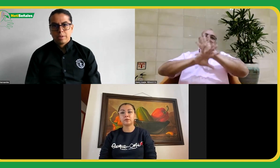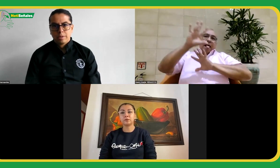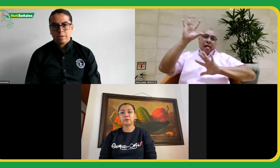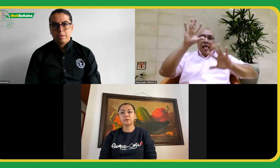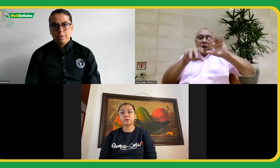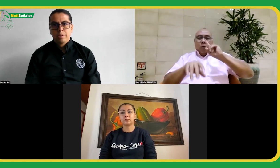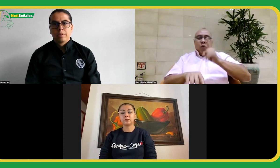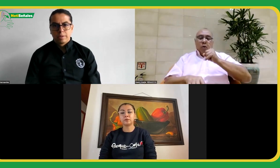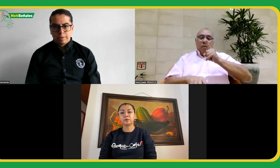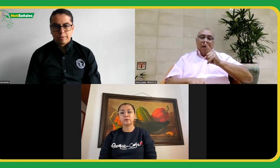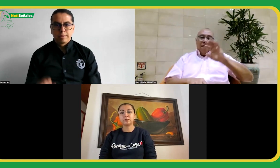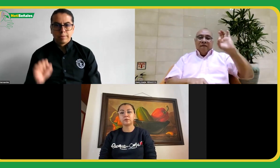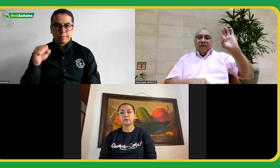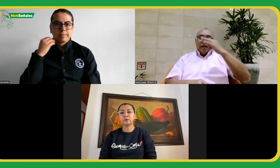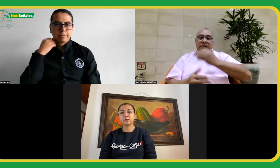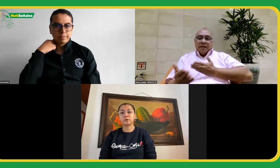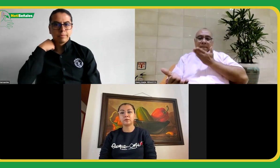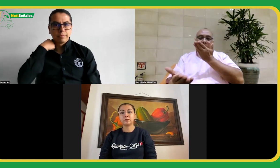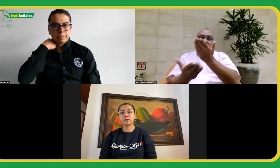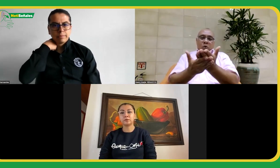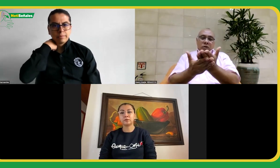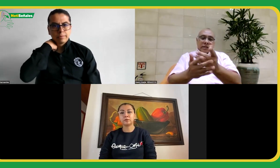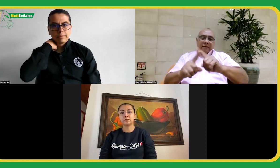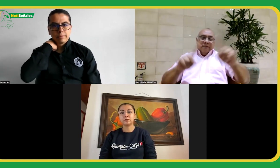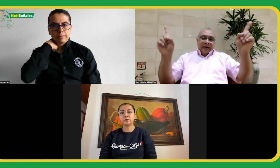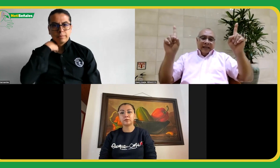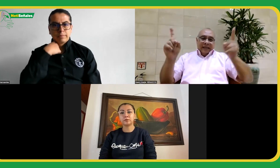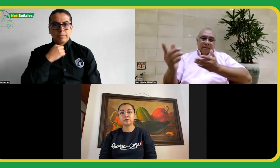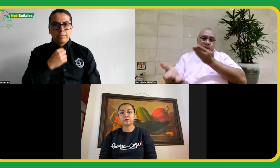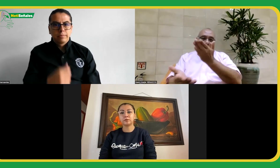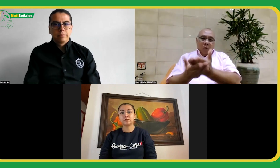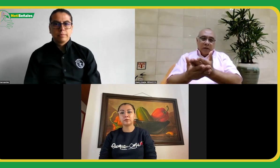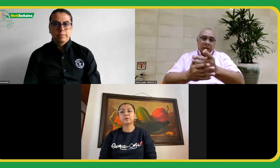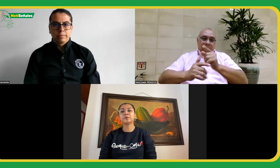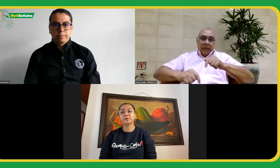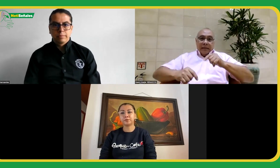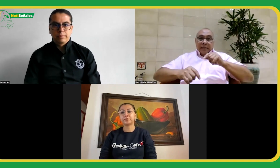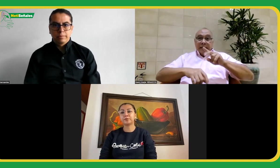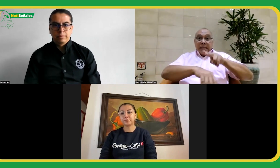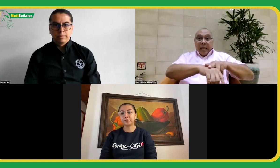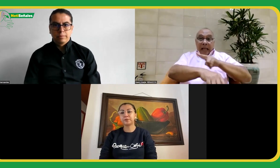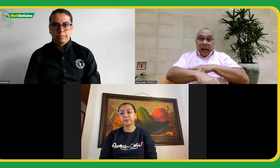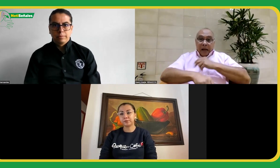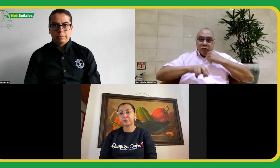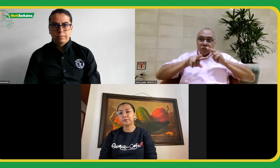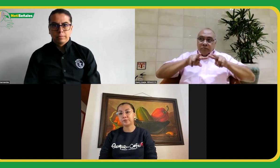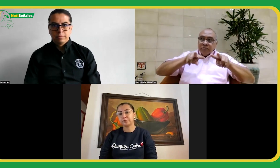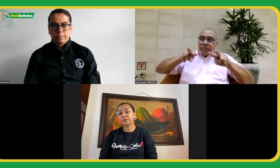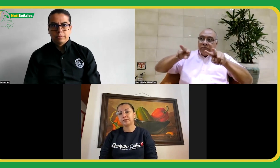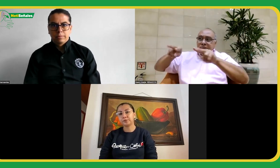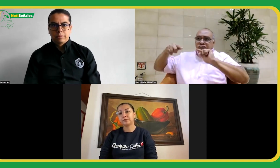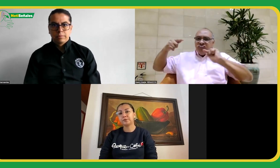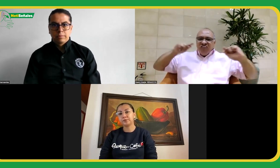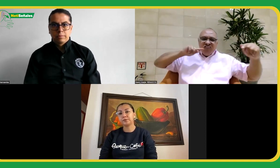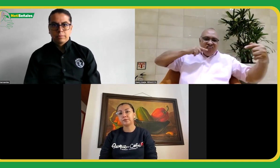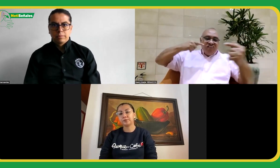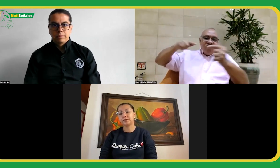algo confundidos porque el delegado de Francia hizo una propuesta diferente, los delegados en el público tenían